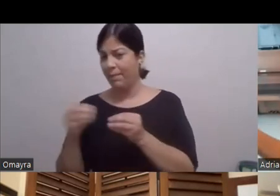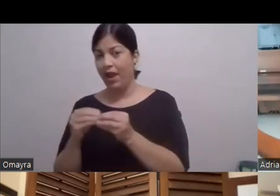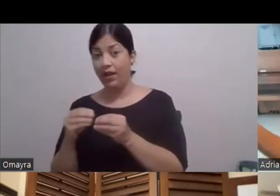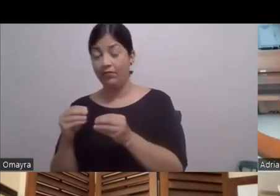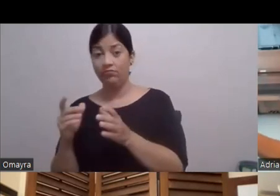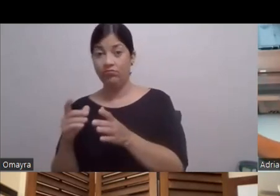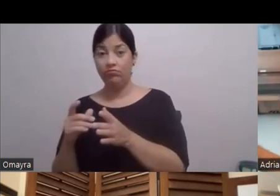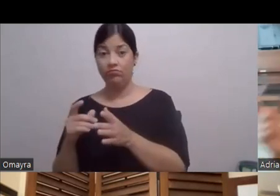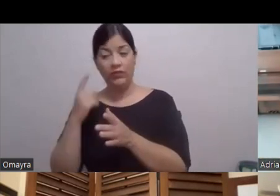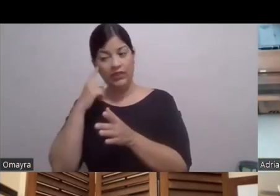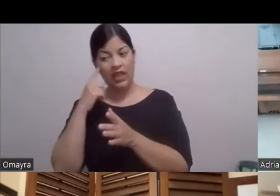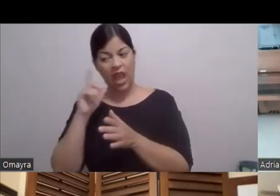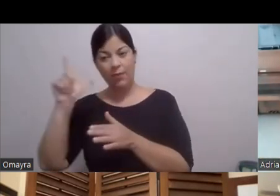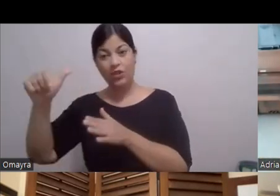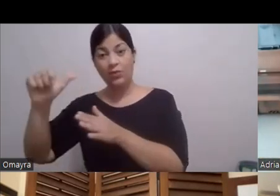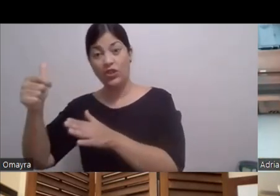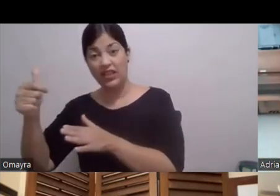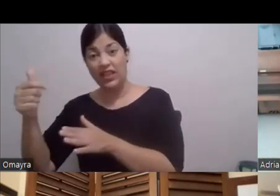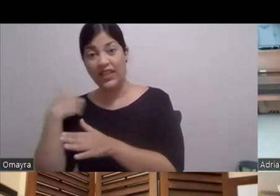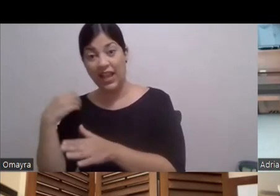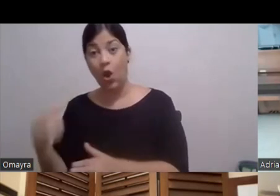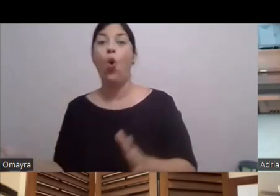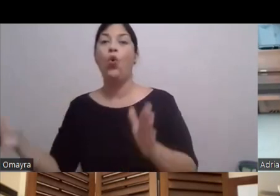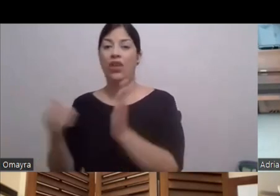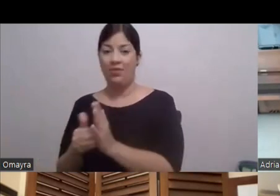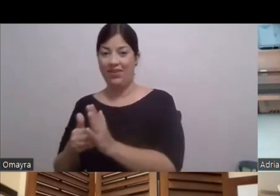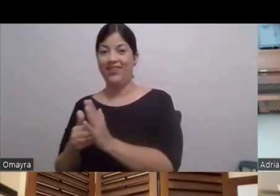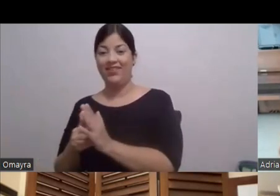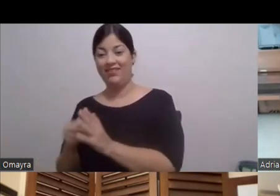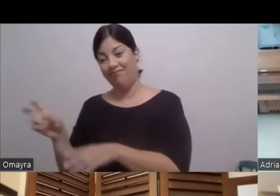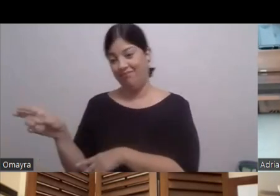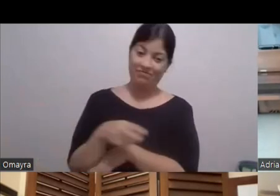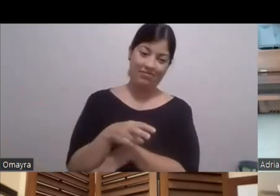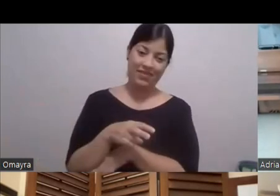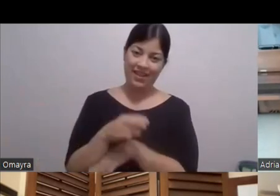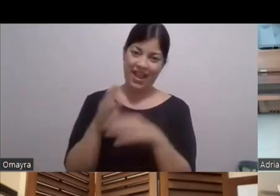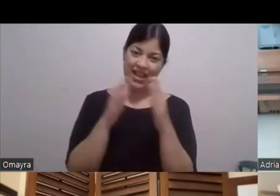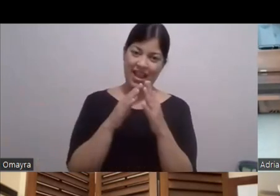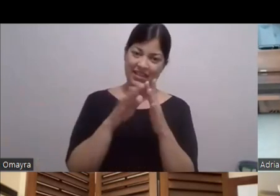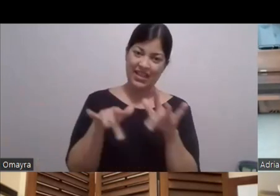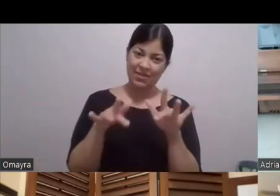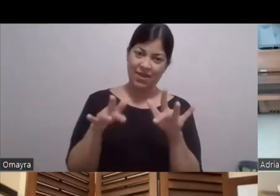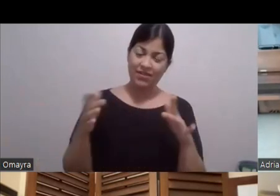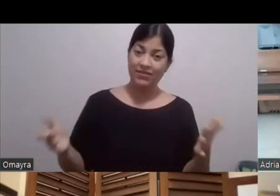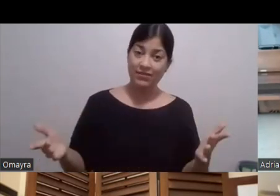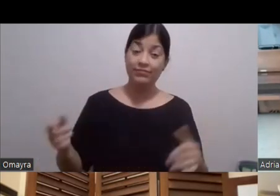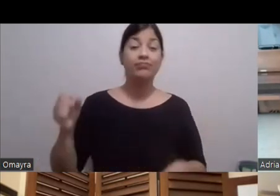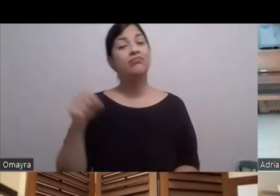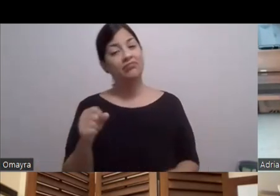Esos próximos días Allá otra vez Hay que volver a la casa A grabar O sea Sí, porque casi siempre Recuerden que la casa De